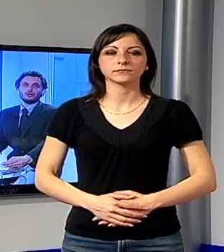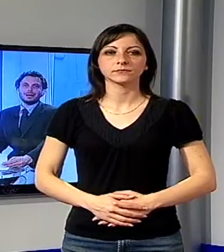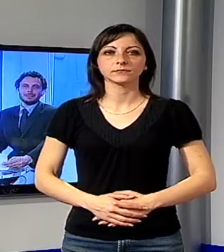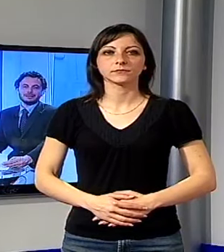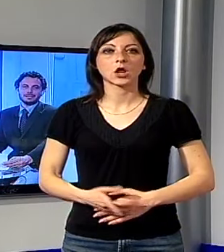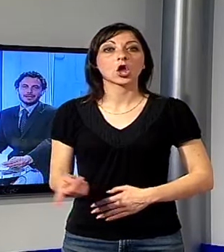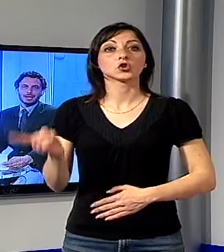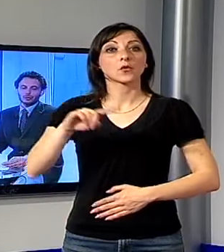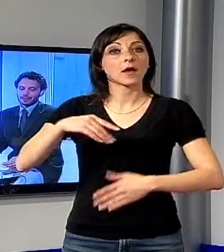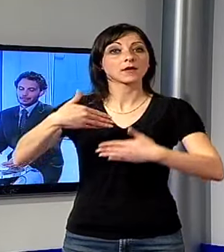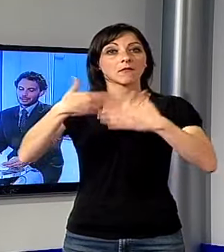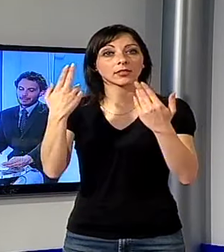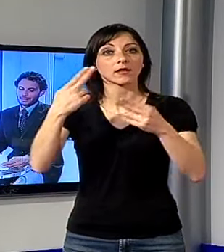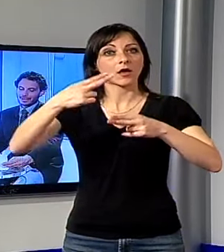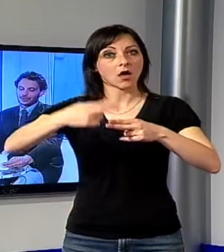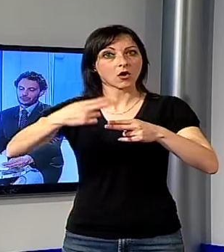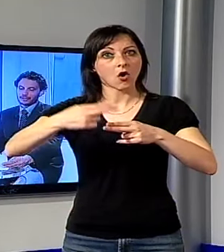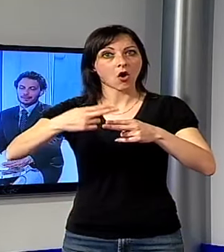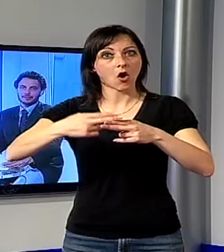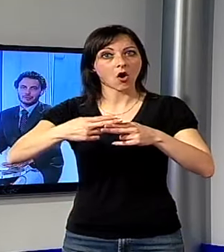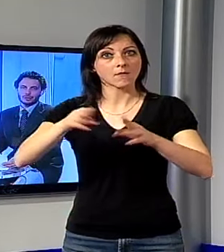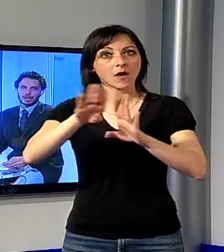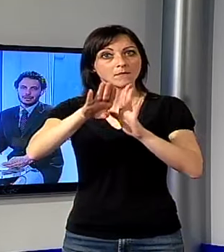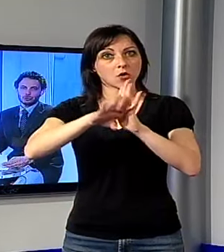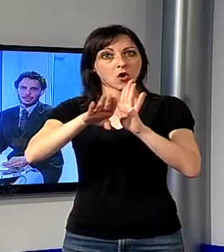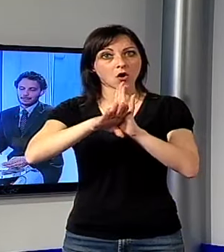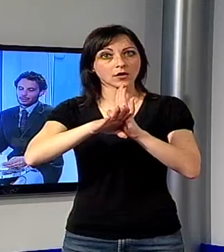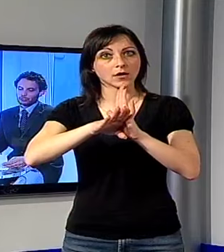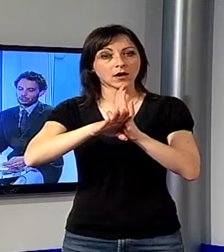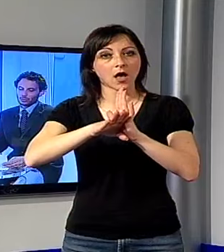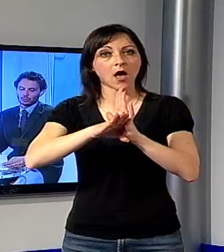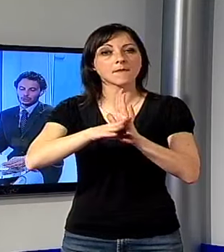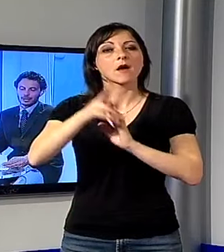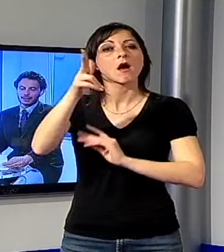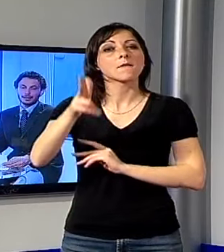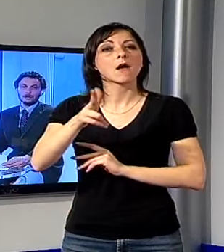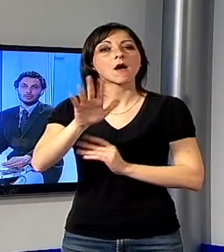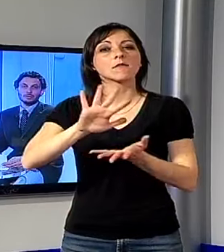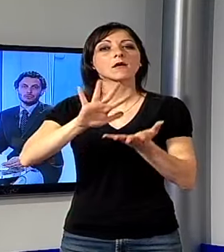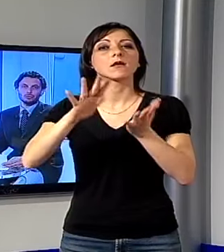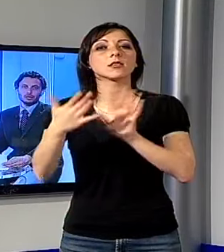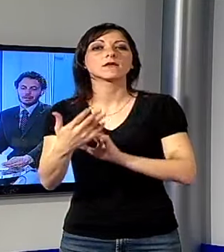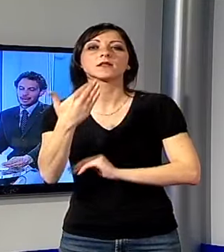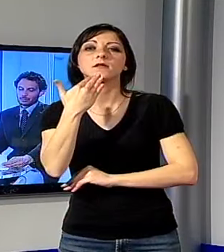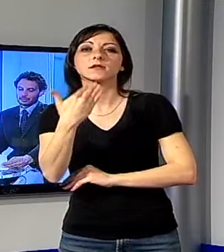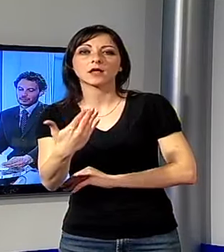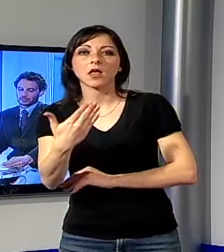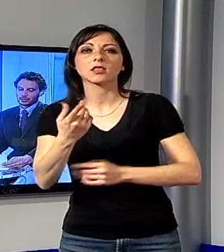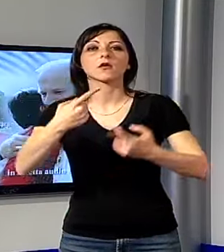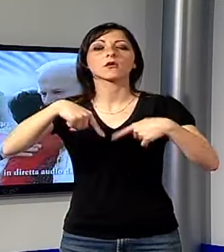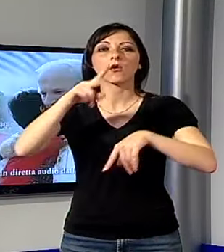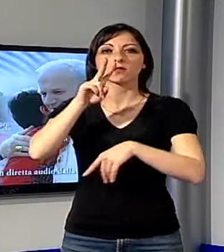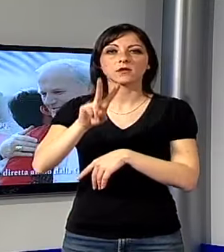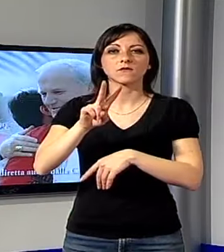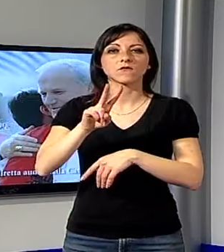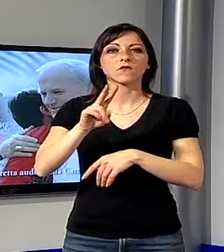Domani mattina a Roma in programma la canonizzazione di Giovanni Paolo II. Anche Noi TV celebrerà questa storica